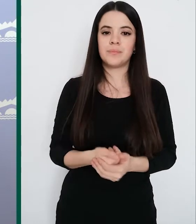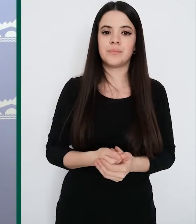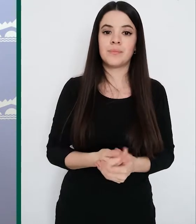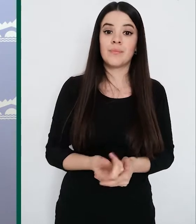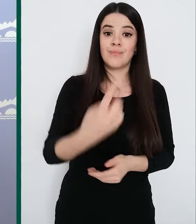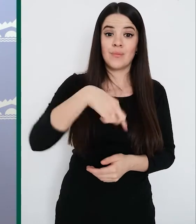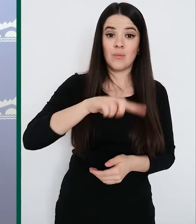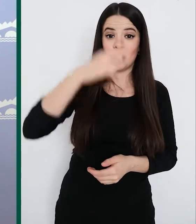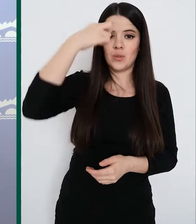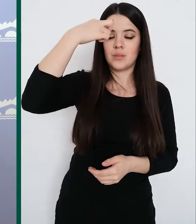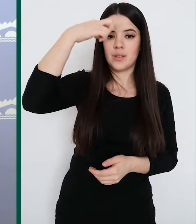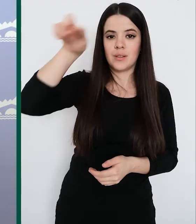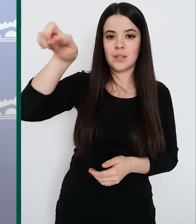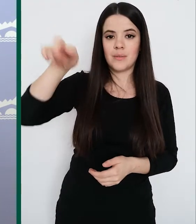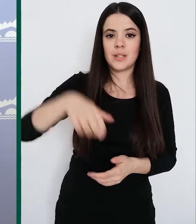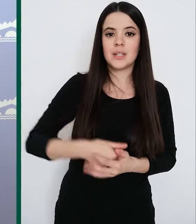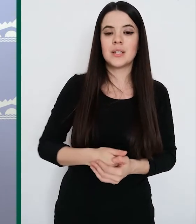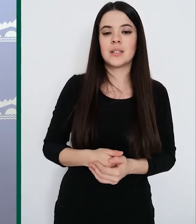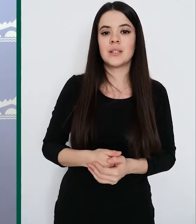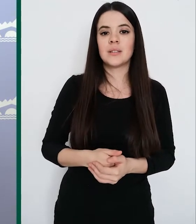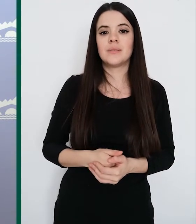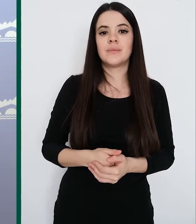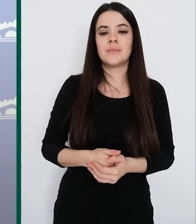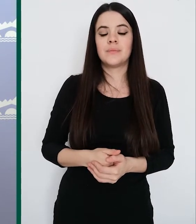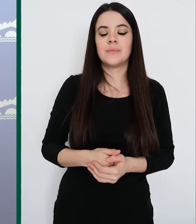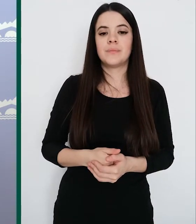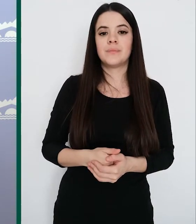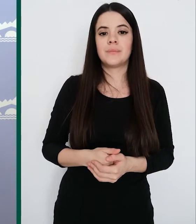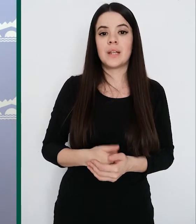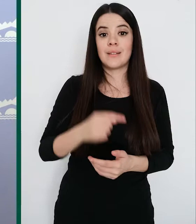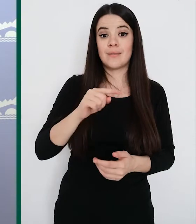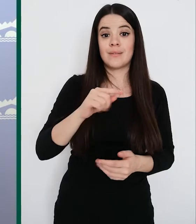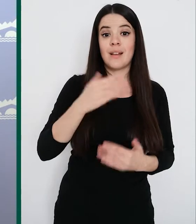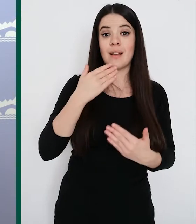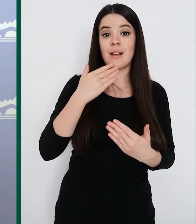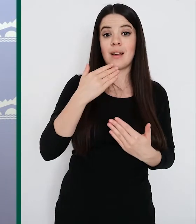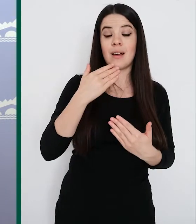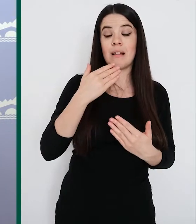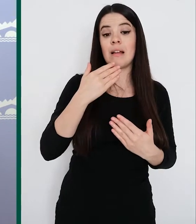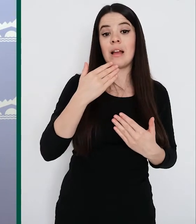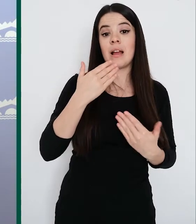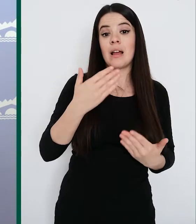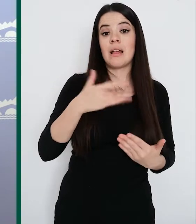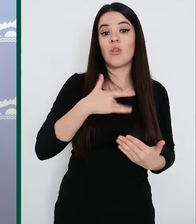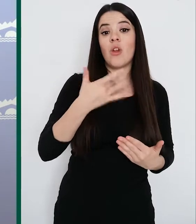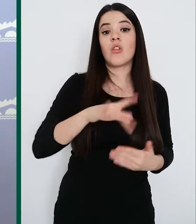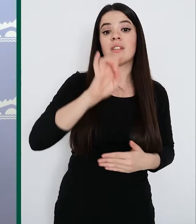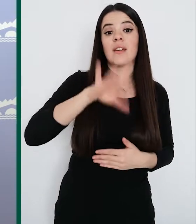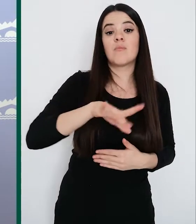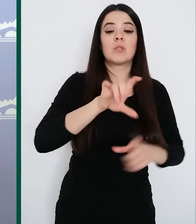que la procedencia de esas donaciones es muy diversa. Han sido empresas, particulares,